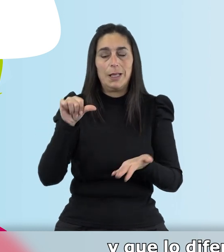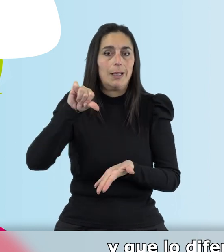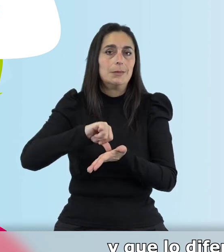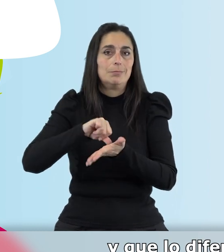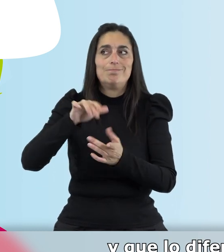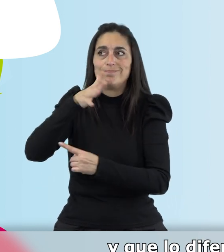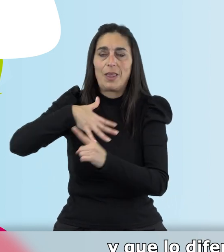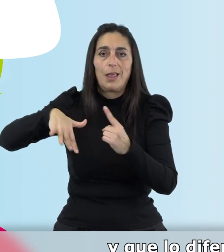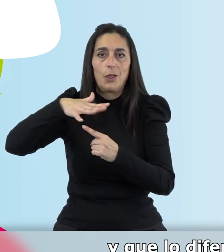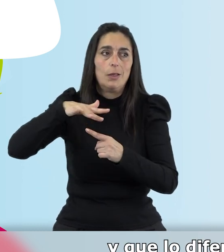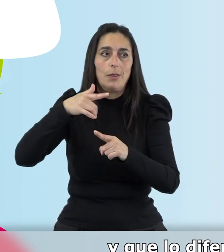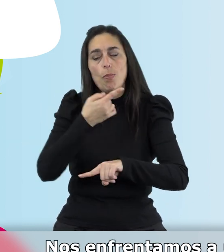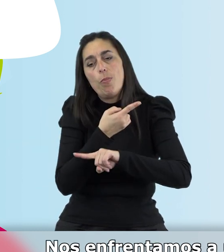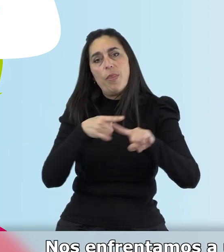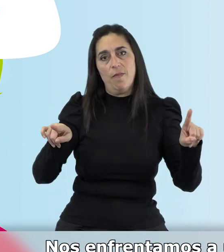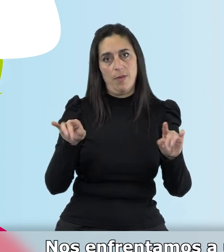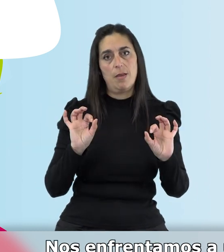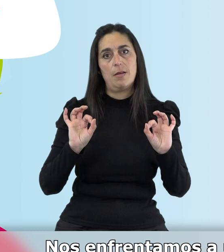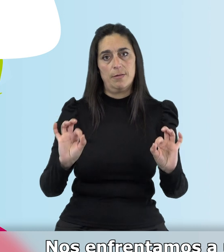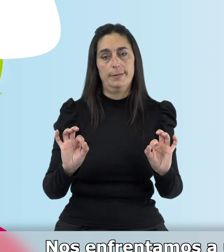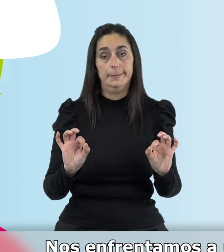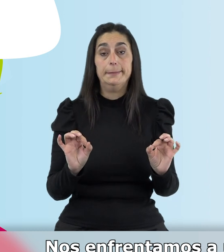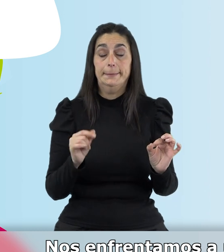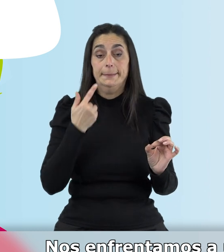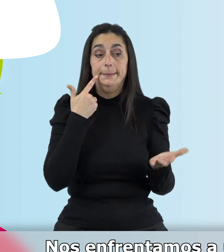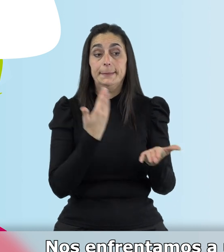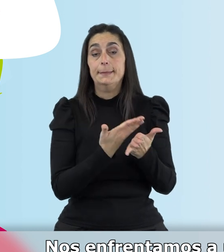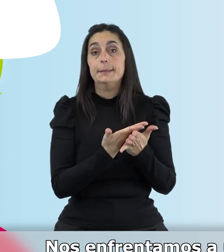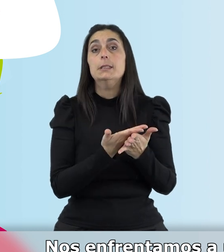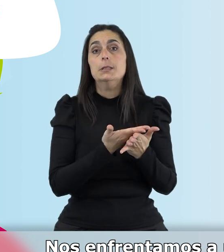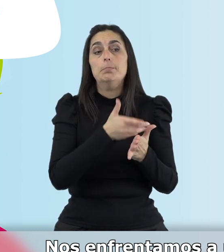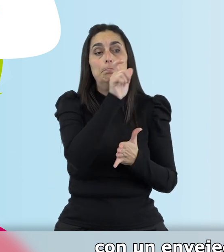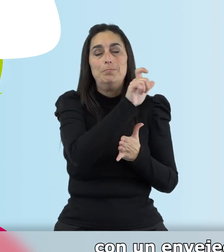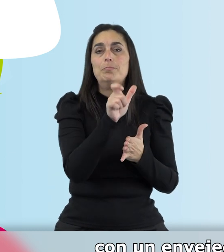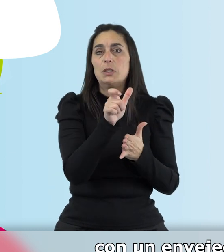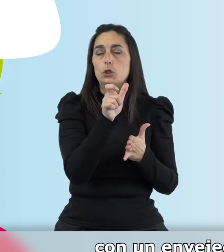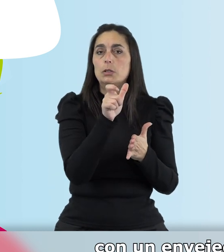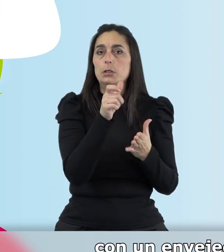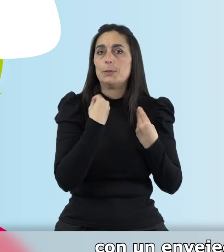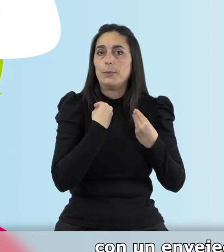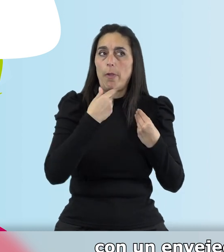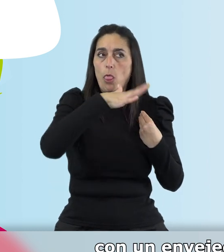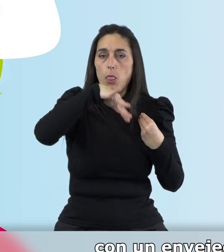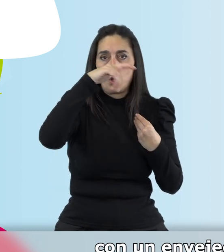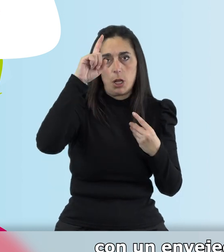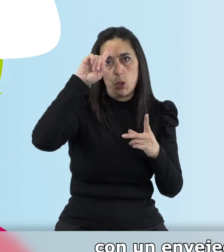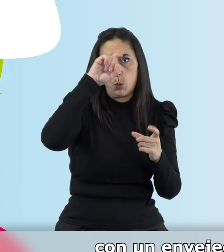entornos más urbanos. Nos enfrentamos a una población en el medio rural, bueno, pues con un envejecimiento